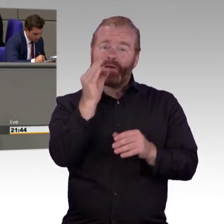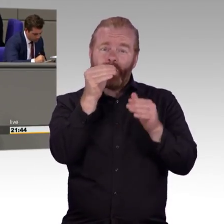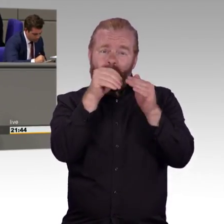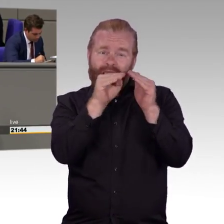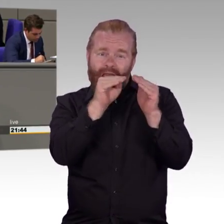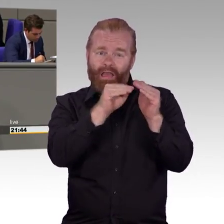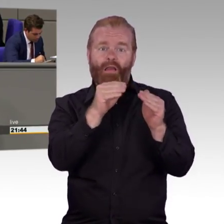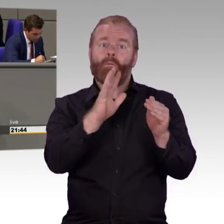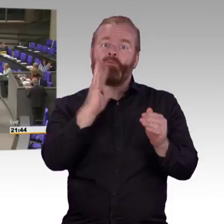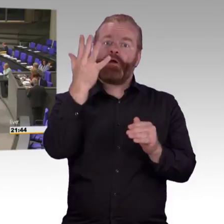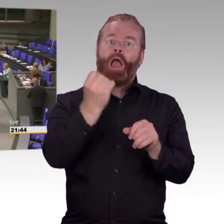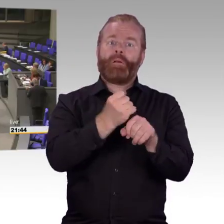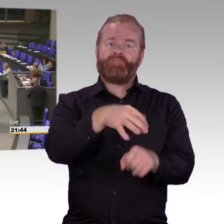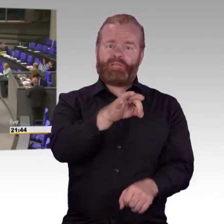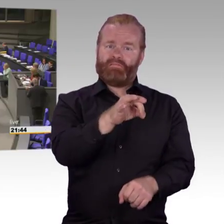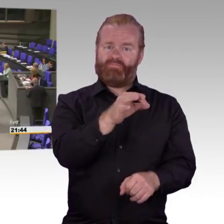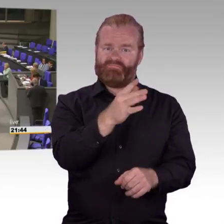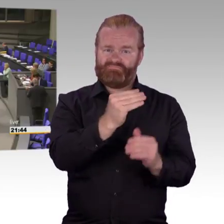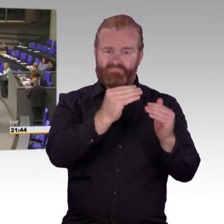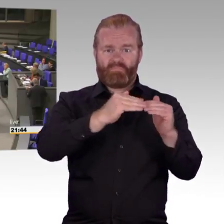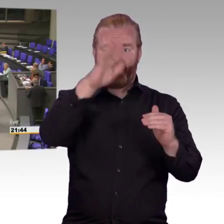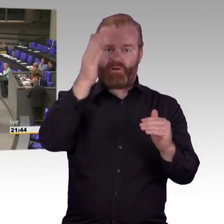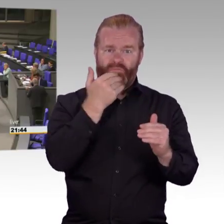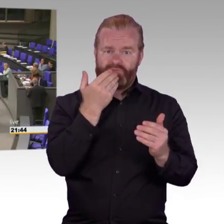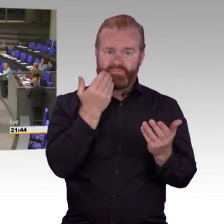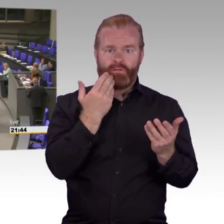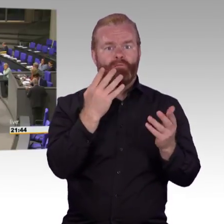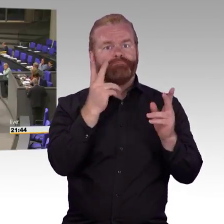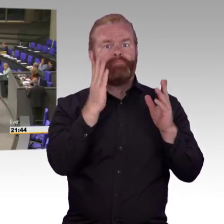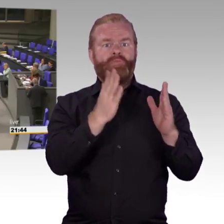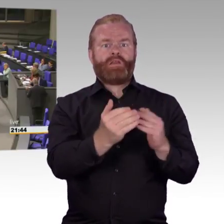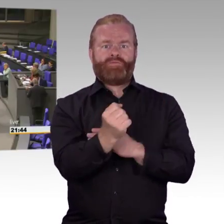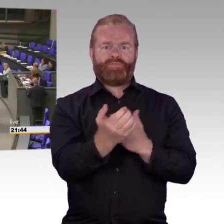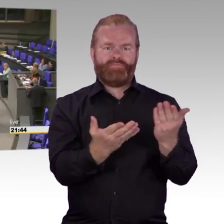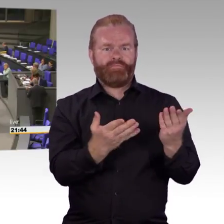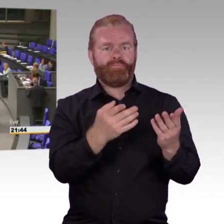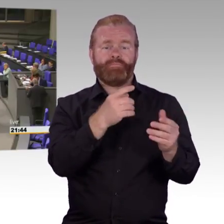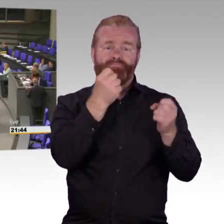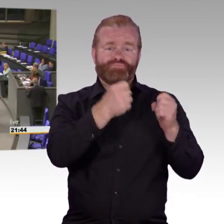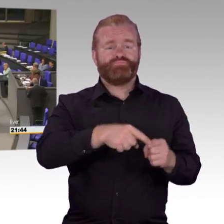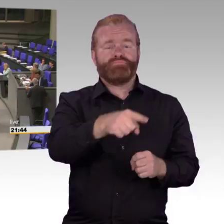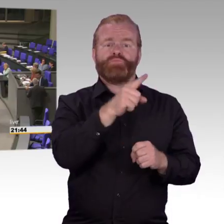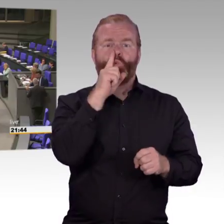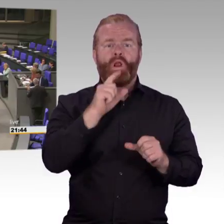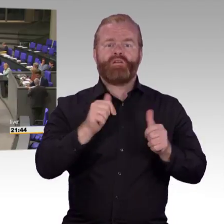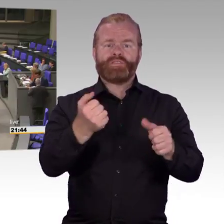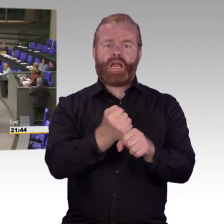Millionen Deutsche sind arbeitslos, die Zahl der Obdachlosen steigt, Rentner sammeln Flaschen, und ihnen fällt nichts Schwachsinnigeres ein als